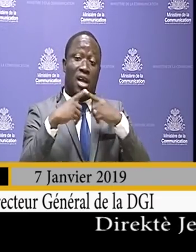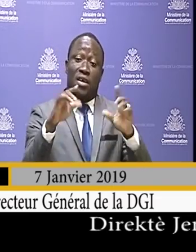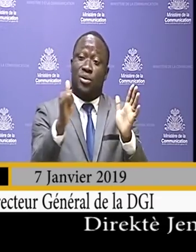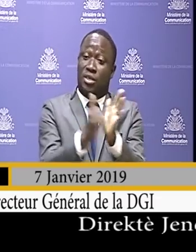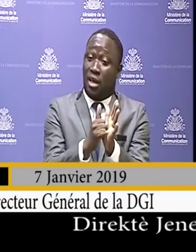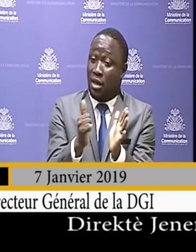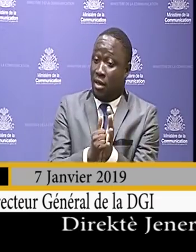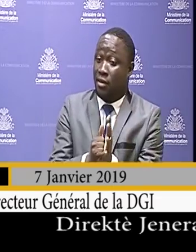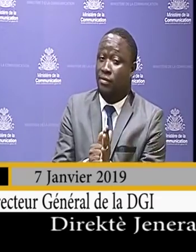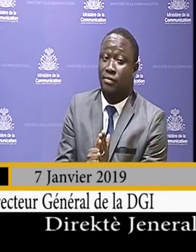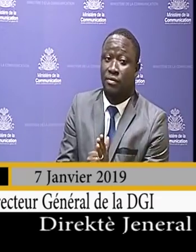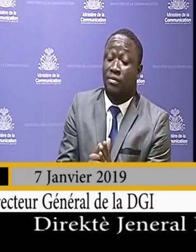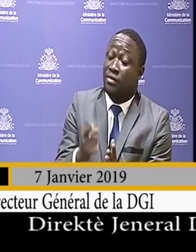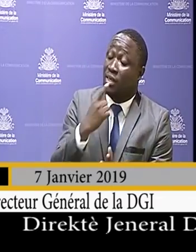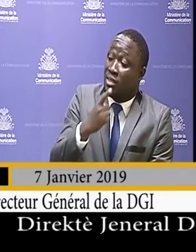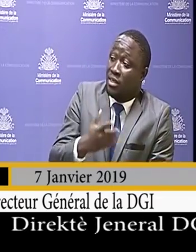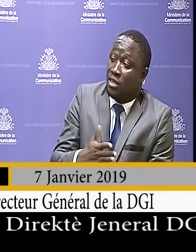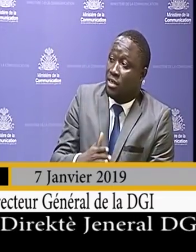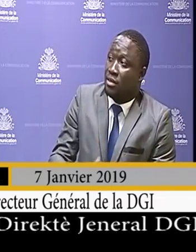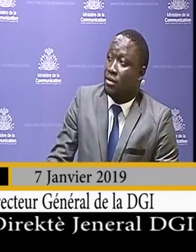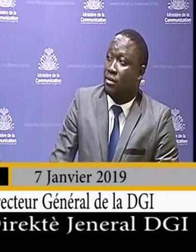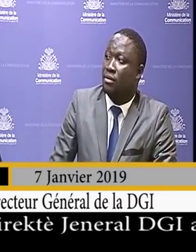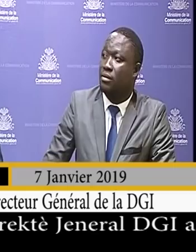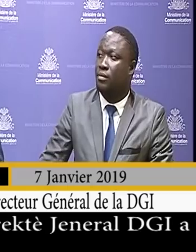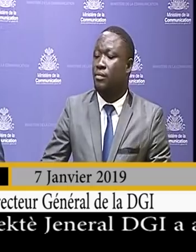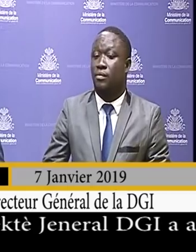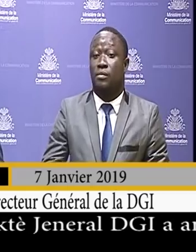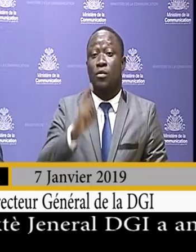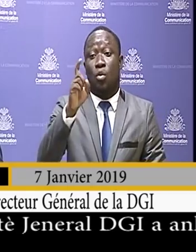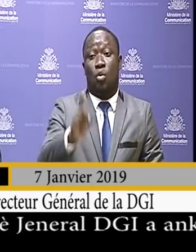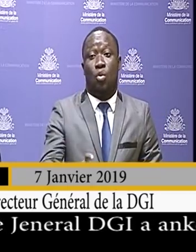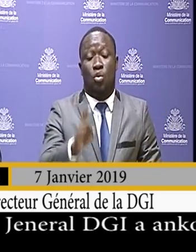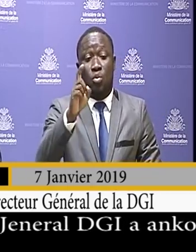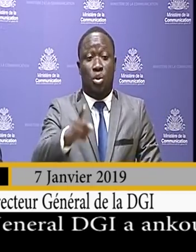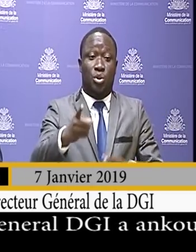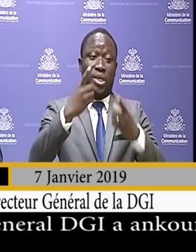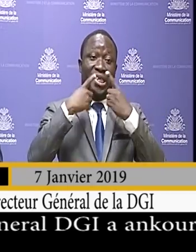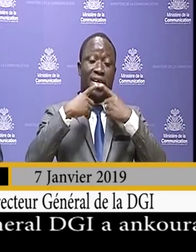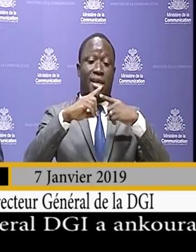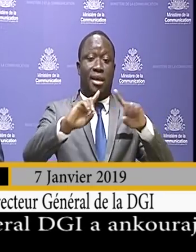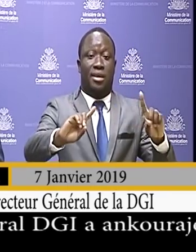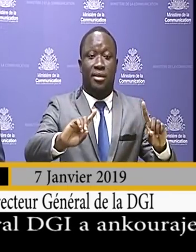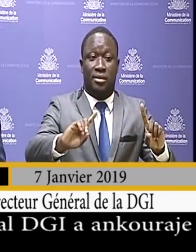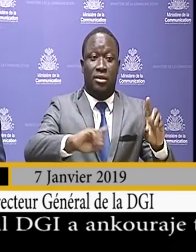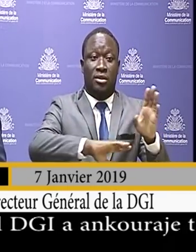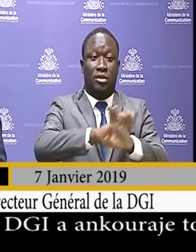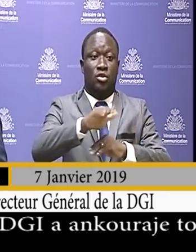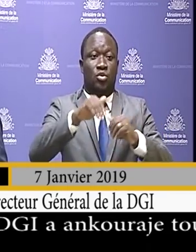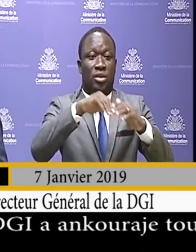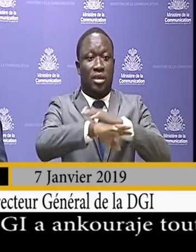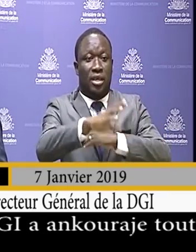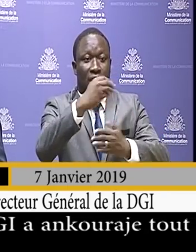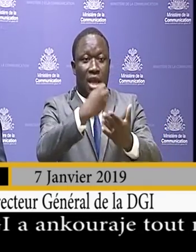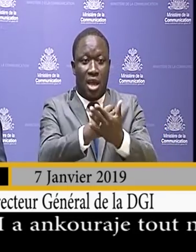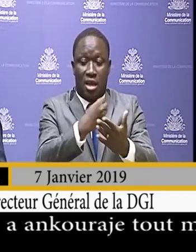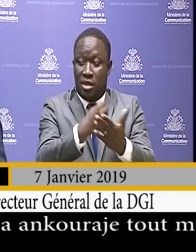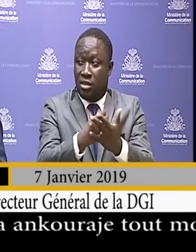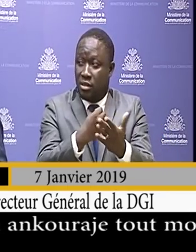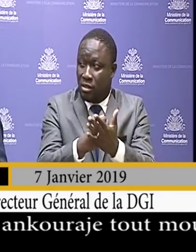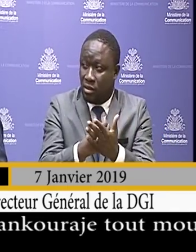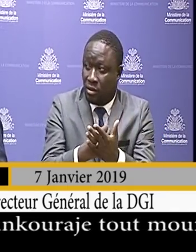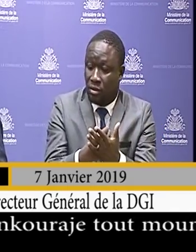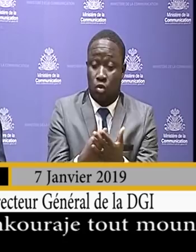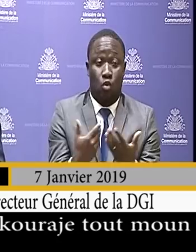définitive d'impôt sur le revenu an, an so dil l'antale ya, ou soupoze déclaré tout revenu ko